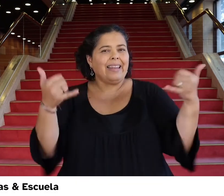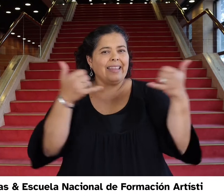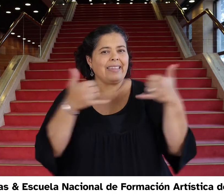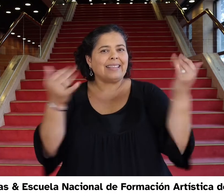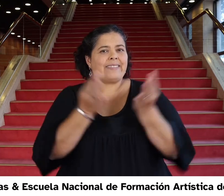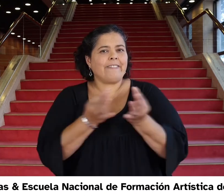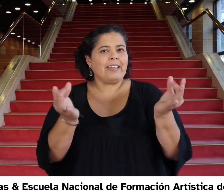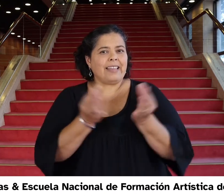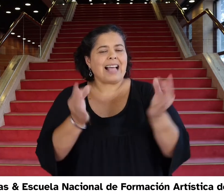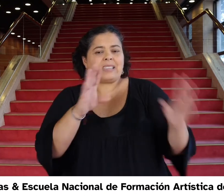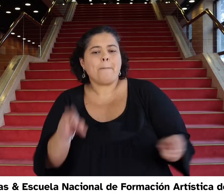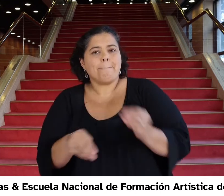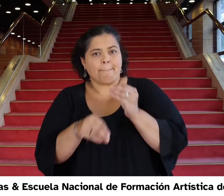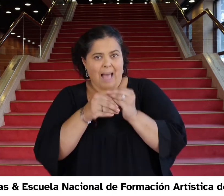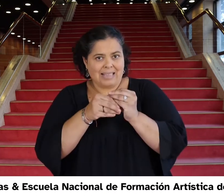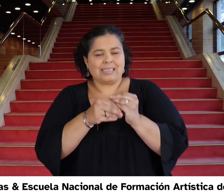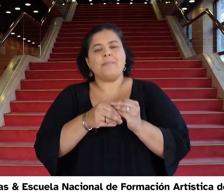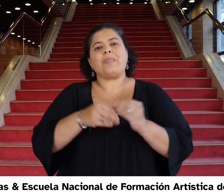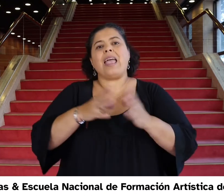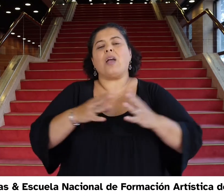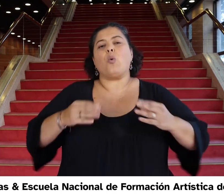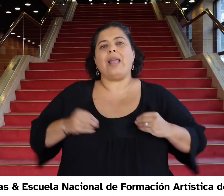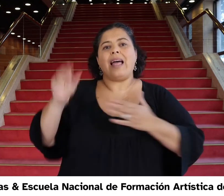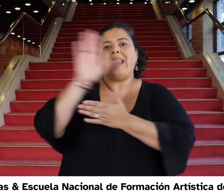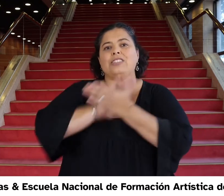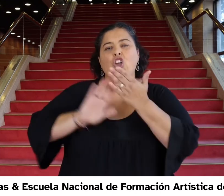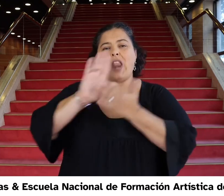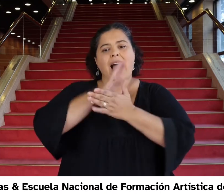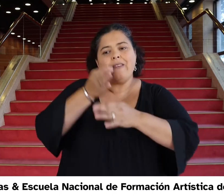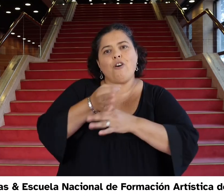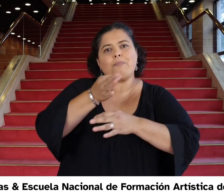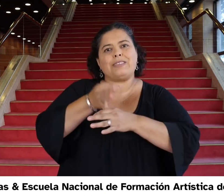Líneas Finas y Escuela Nacional de Formación Artística del Sodre.